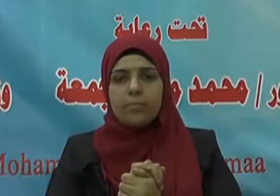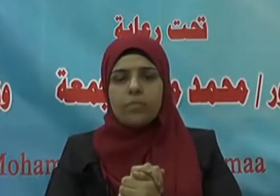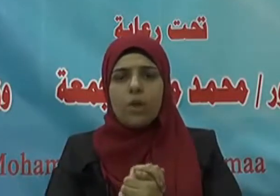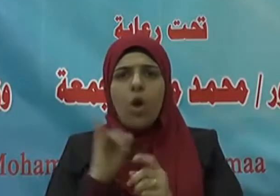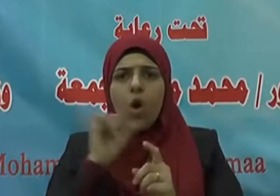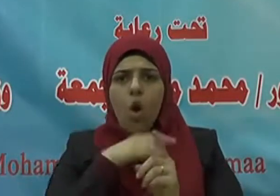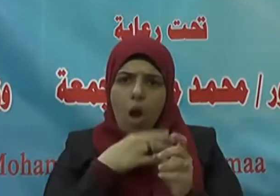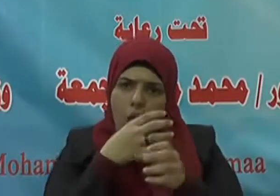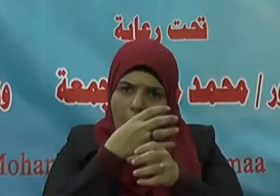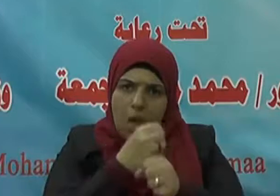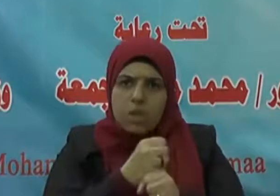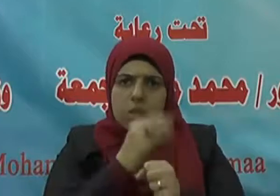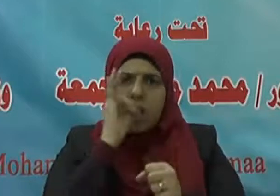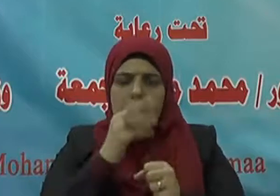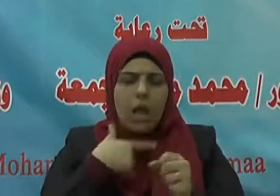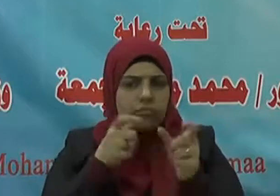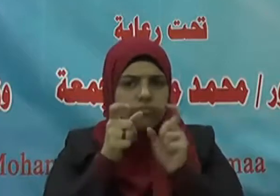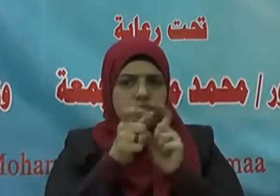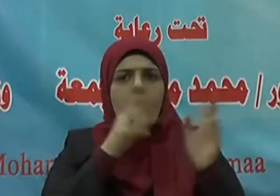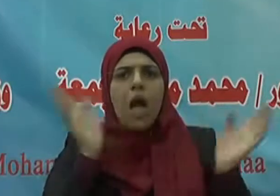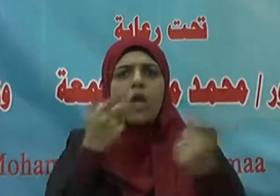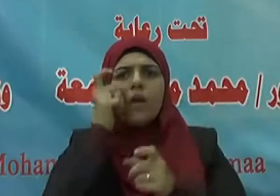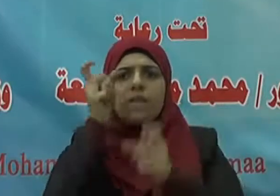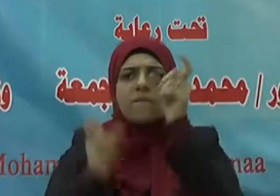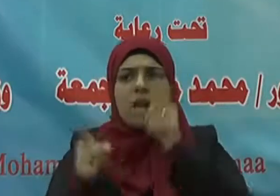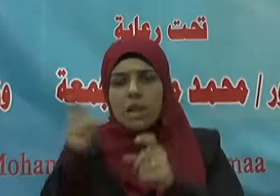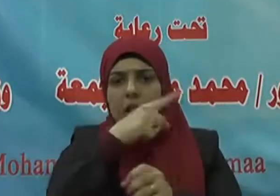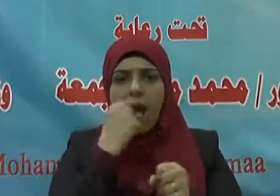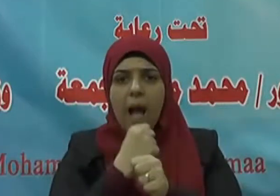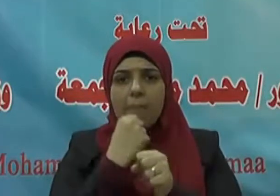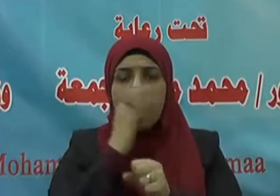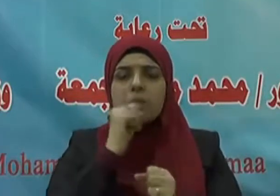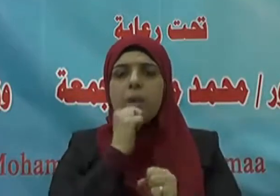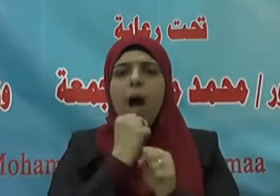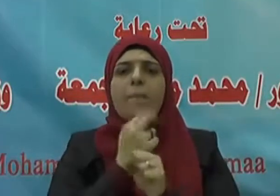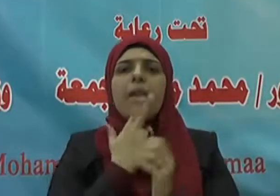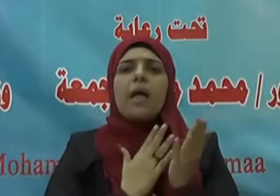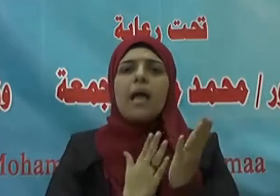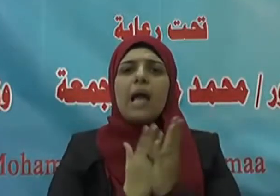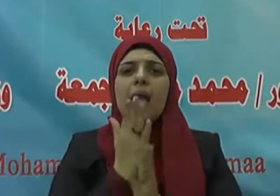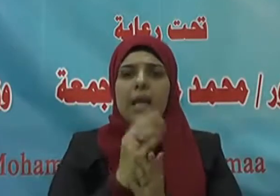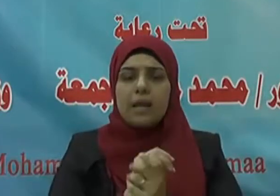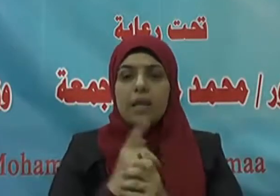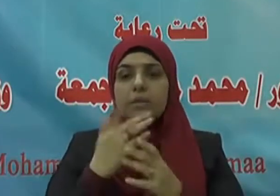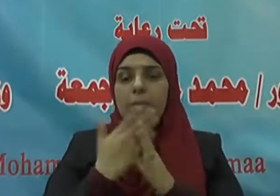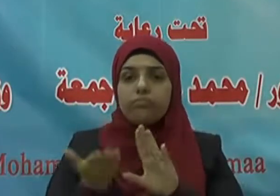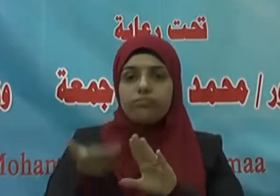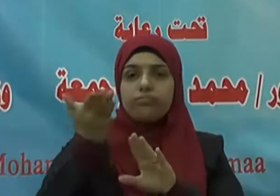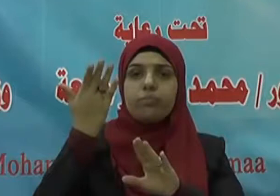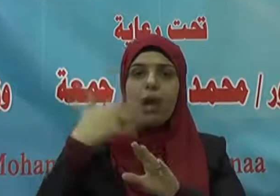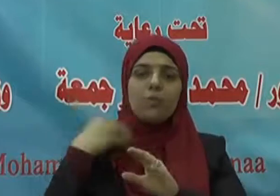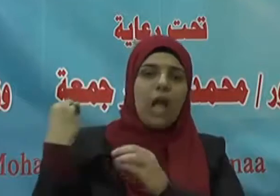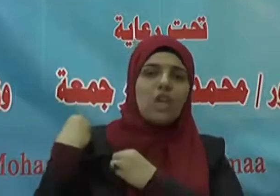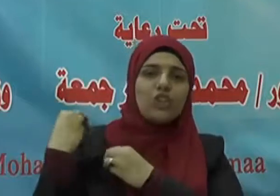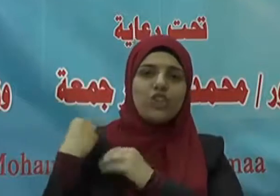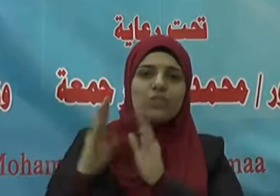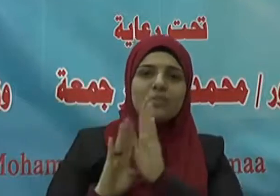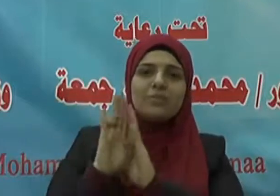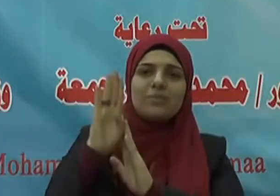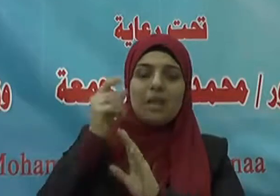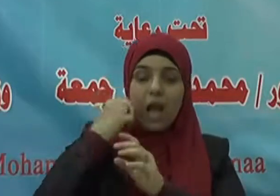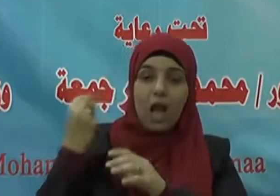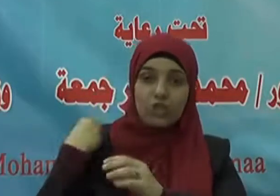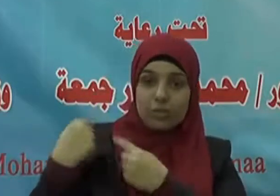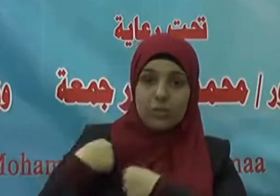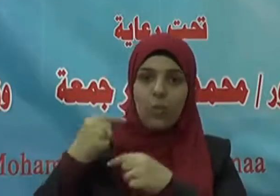حريصا على أن يكون لكل فرد عمل طيب ينفع به نفسه